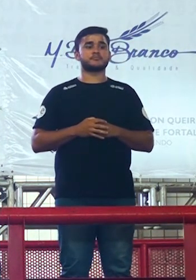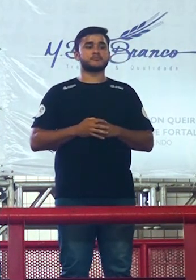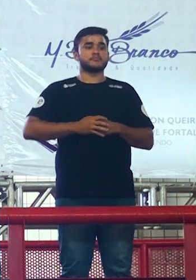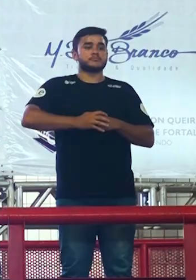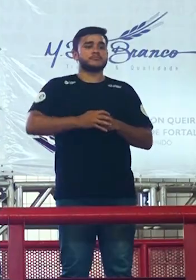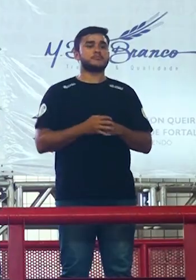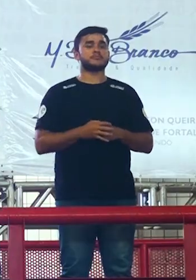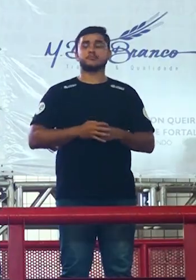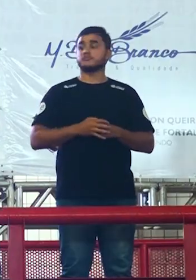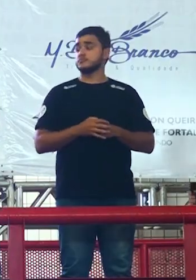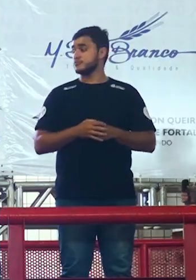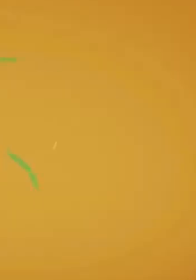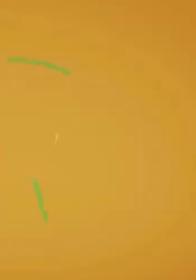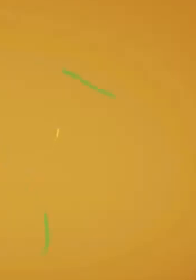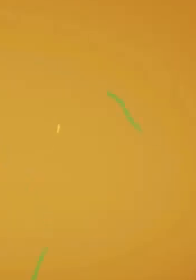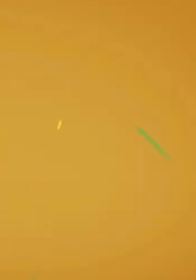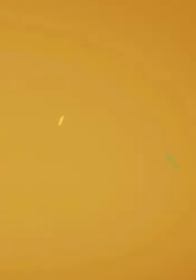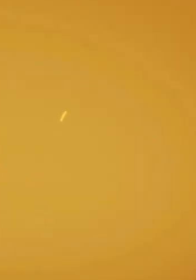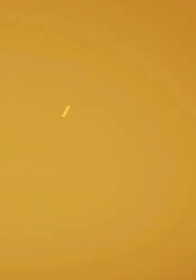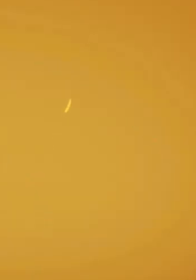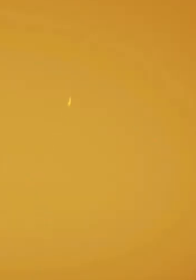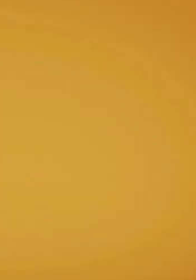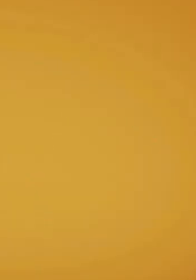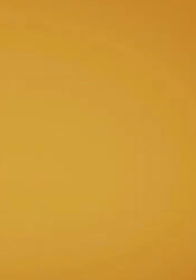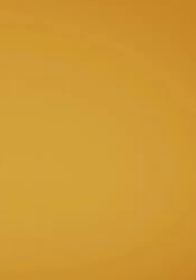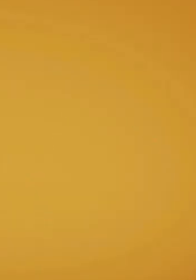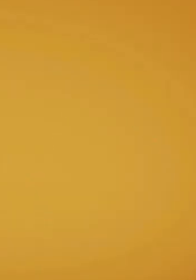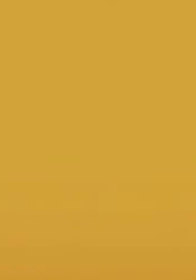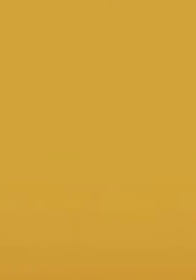obrigado a partir